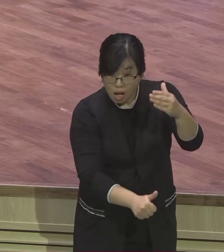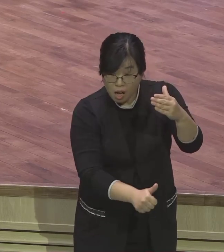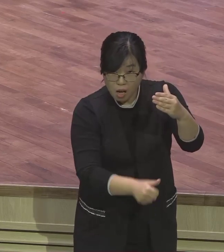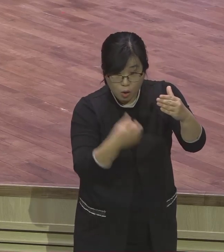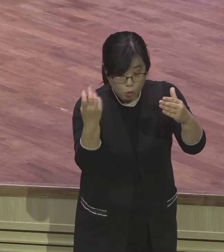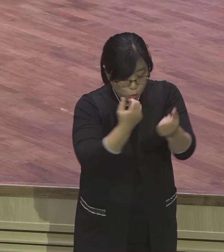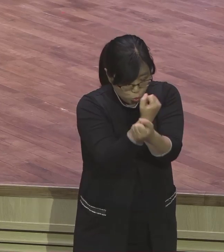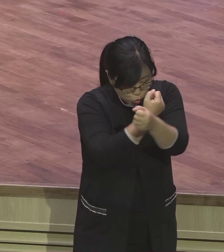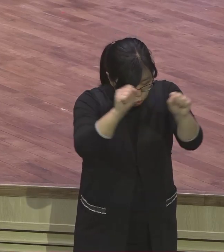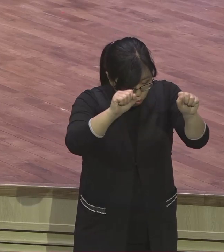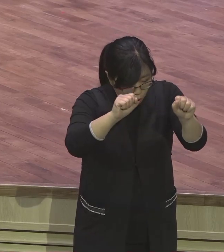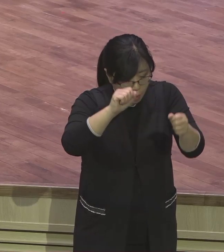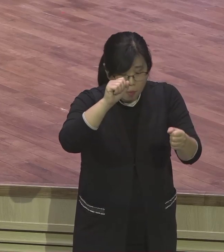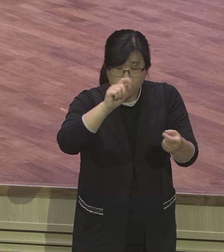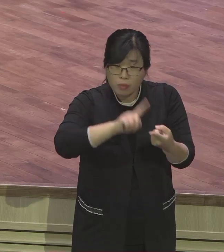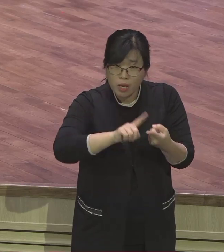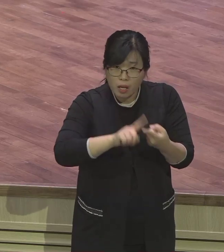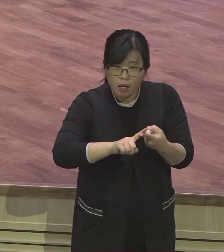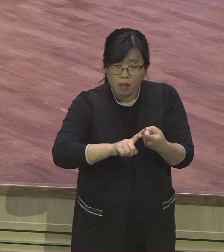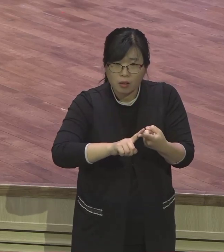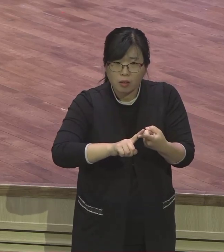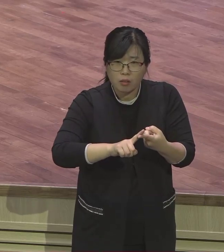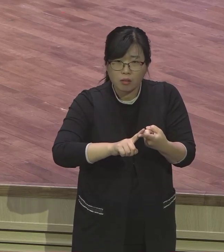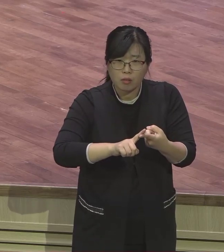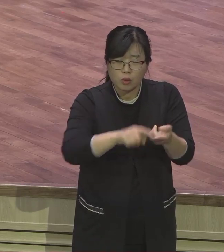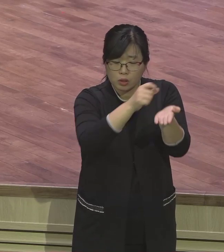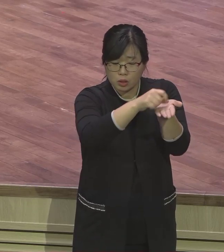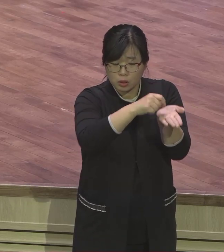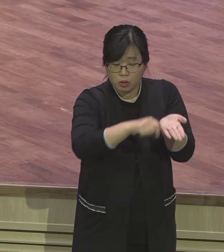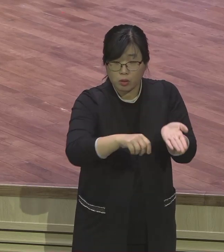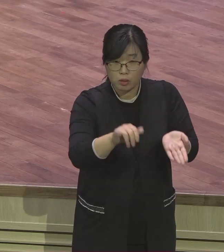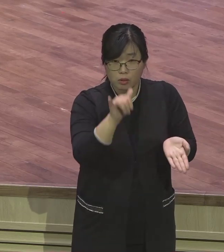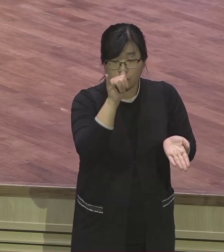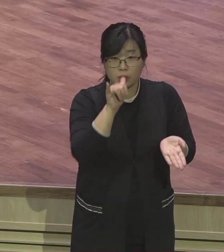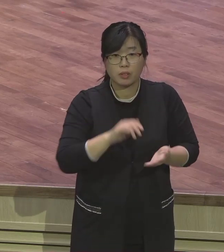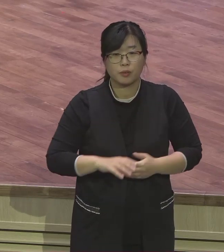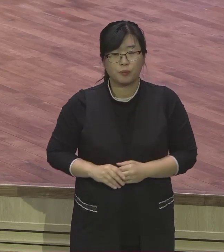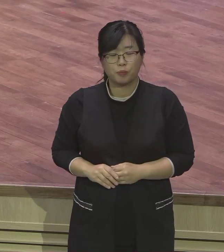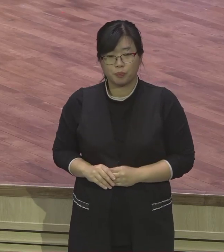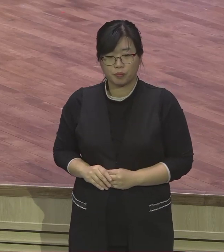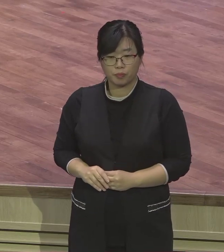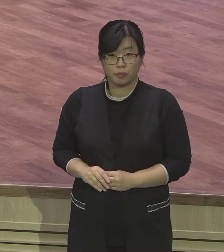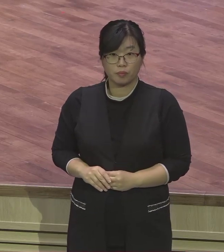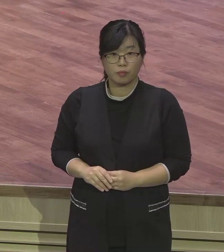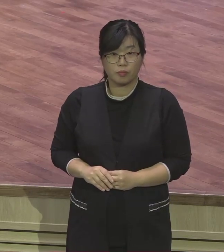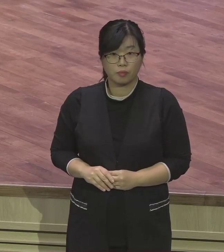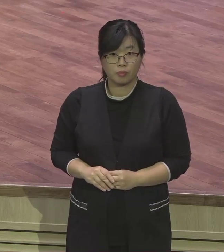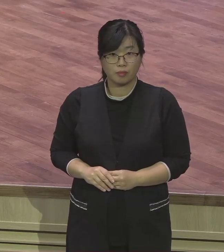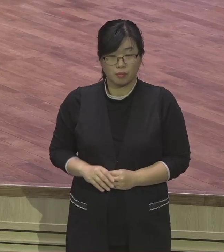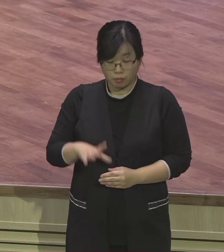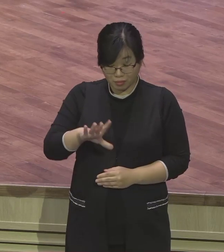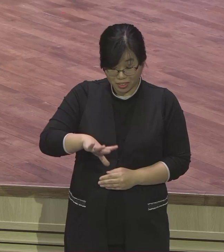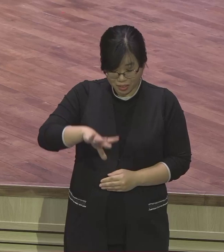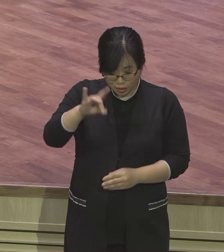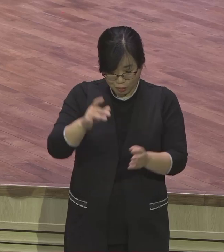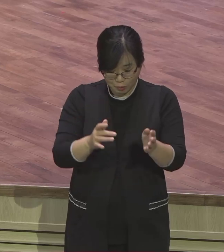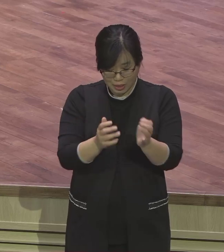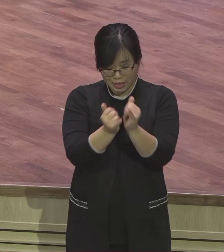있는가 그 핵심은 바로 이 인간이 불순종에서 하나님의 말씀에